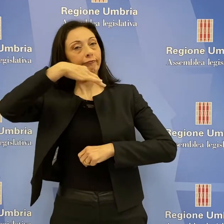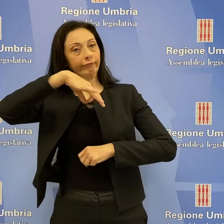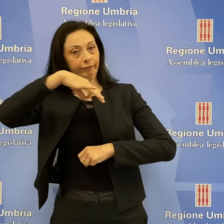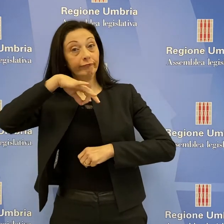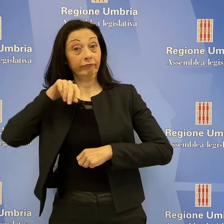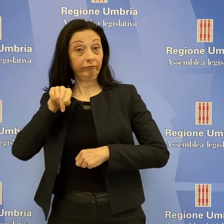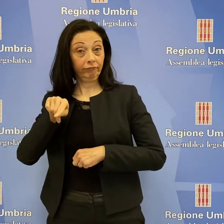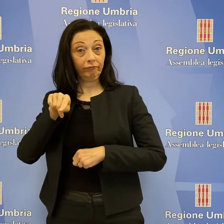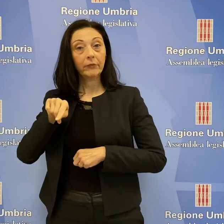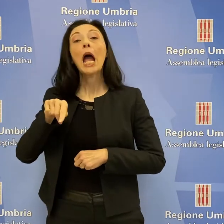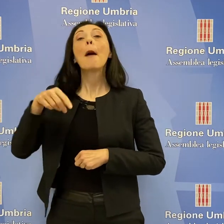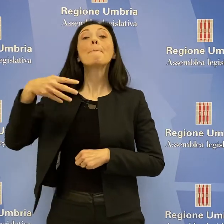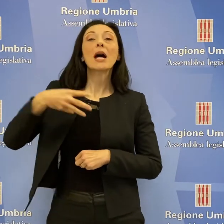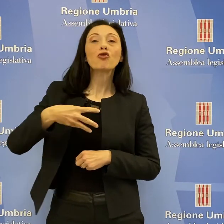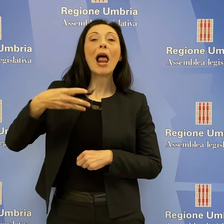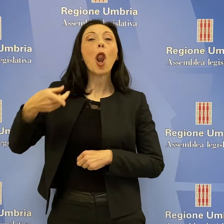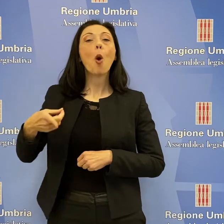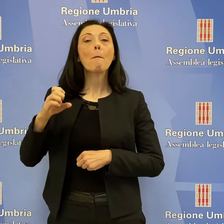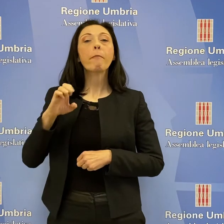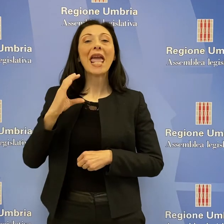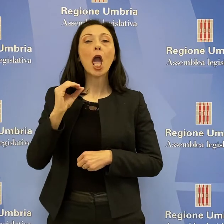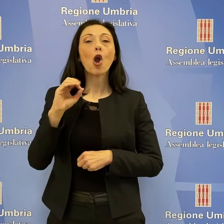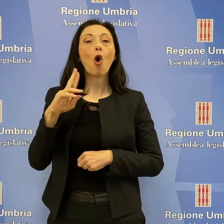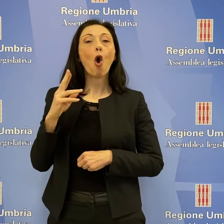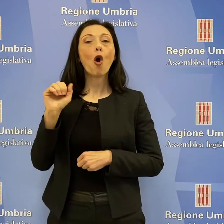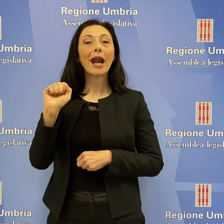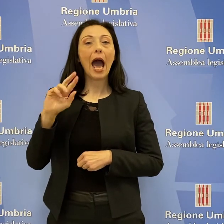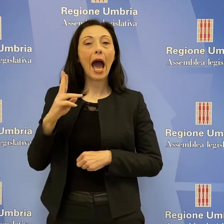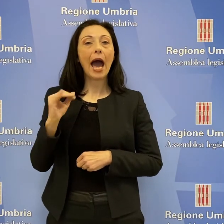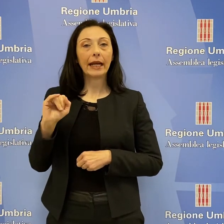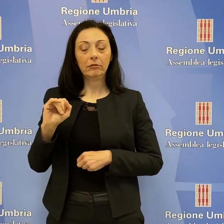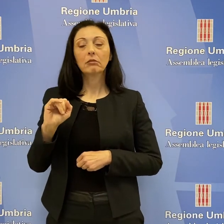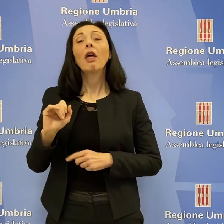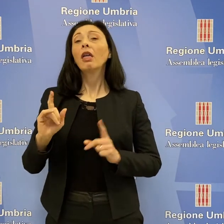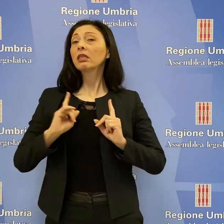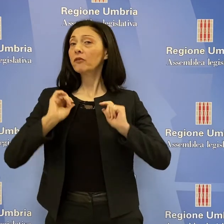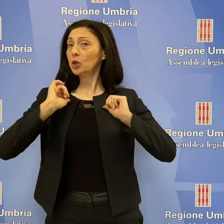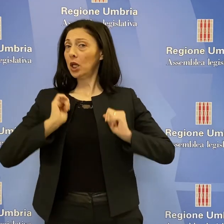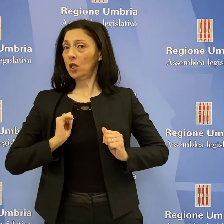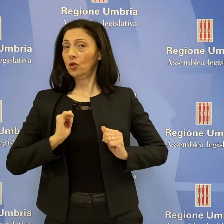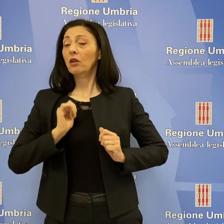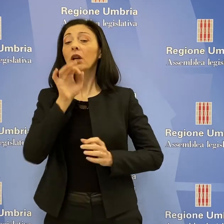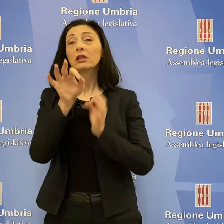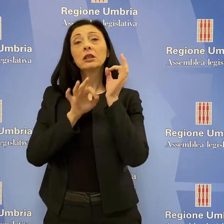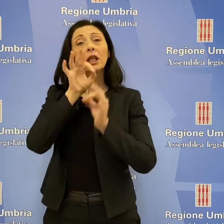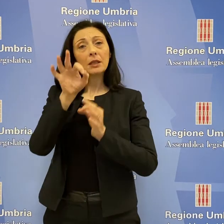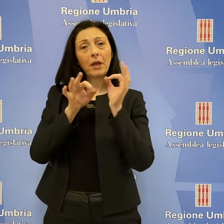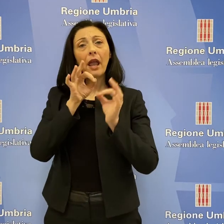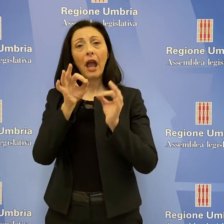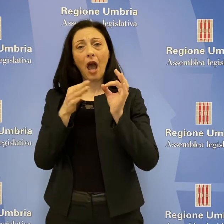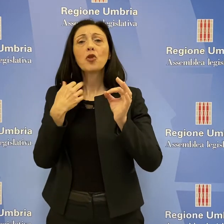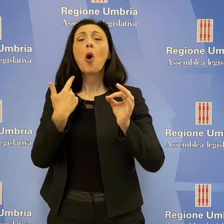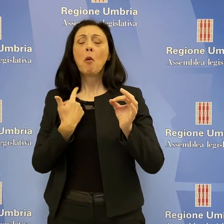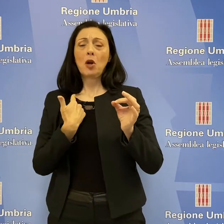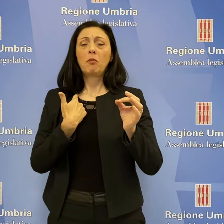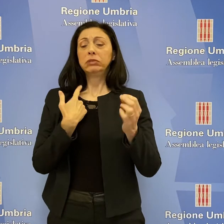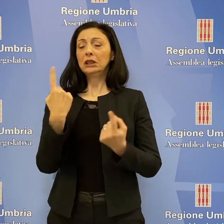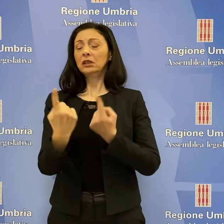Marcello Pecorari. Il difensore civico ha spiegato a una valutazione complessiva, ma distaccata, delle questioni che gli